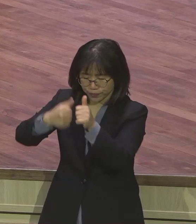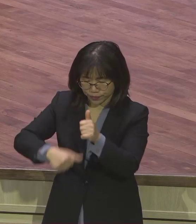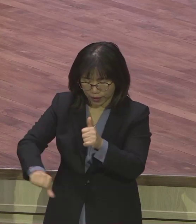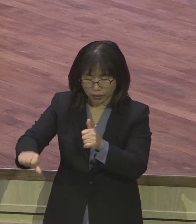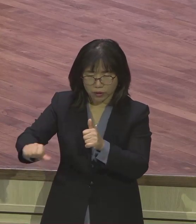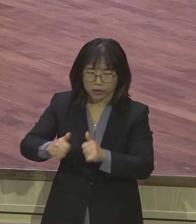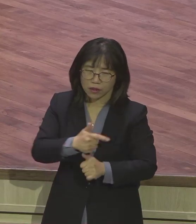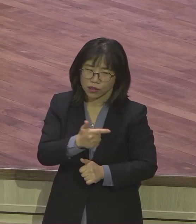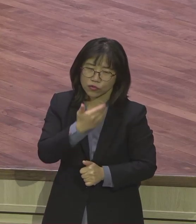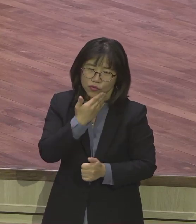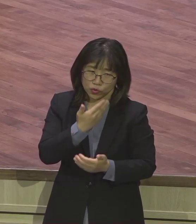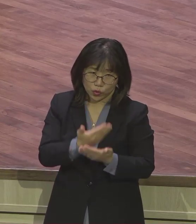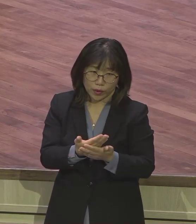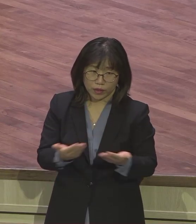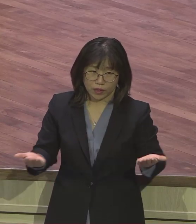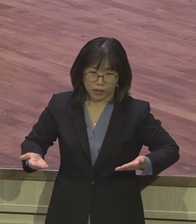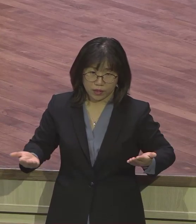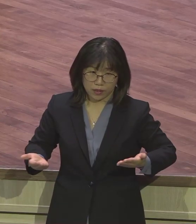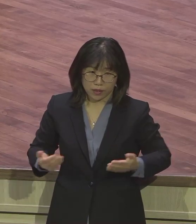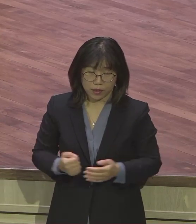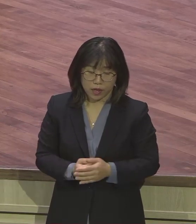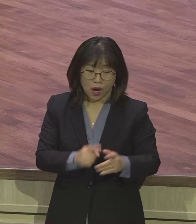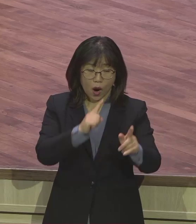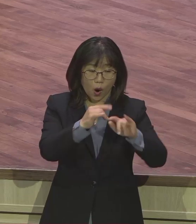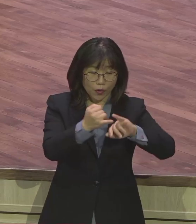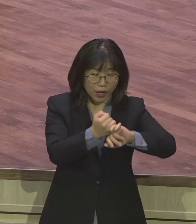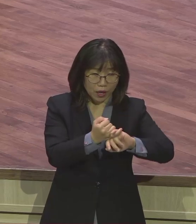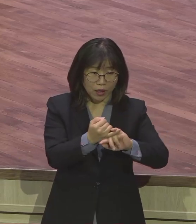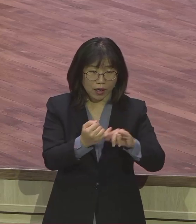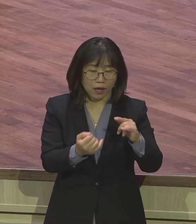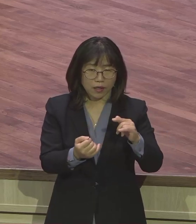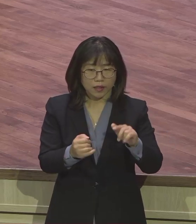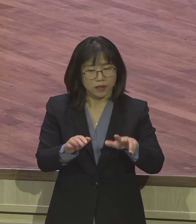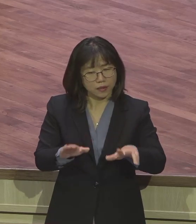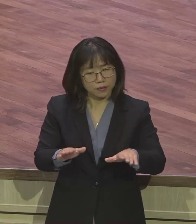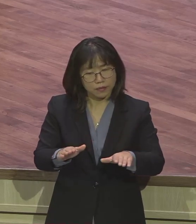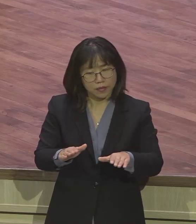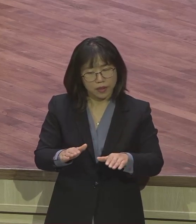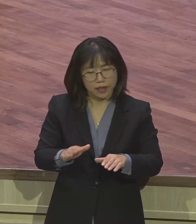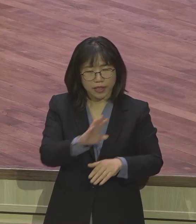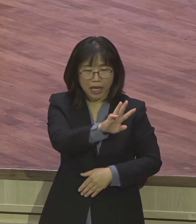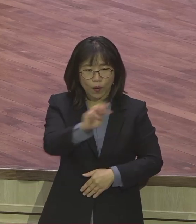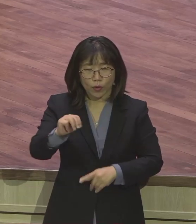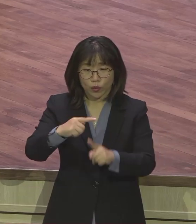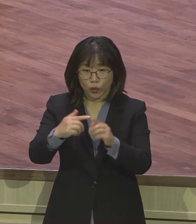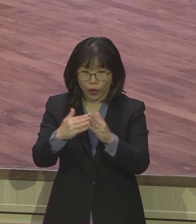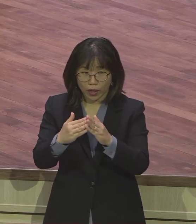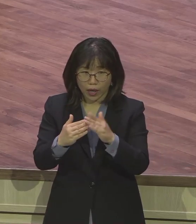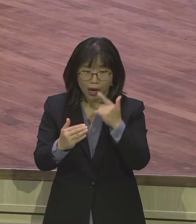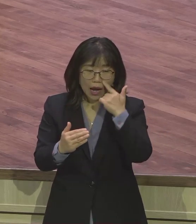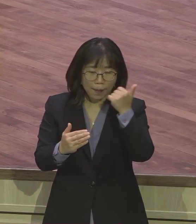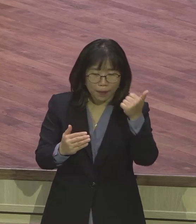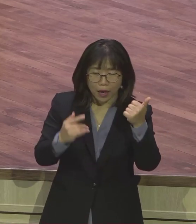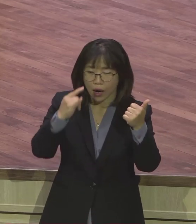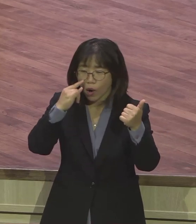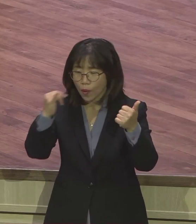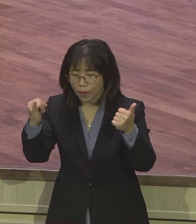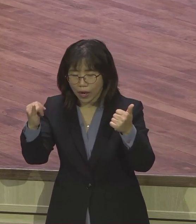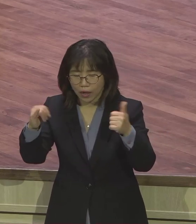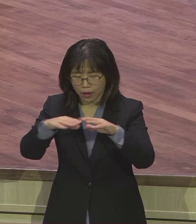중요하죠. 은약 잡은 집에. 우리 교회에서 지금 태어난 은약 잡은 부모님들이 다 레위 남자. 레위 여자란 말이에요. 이